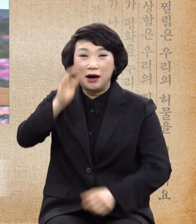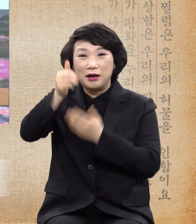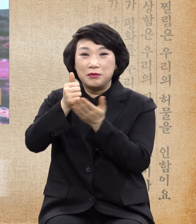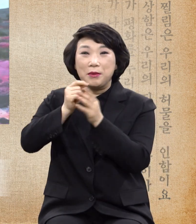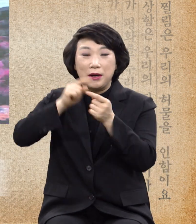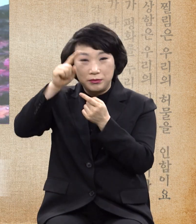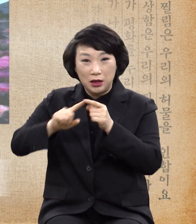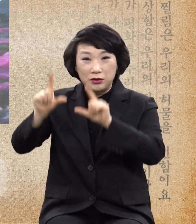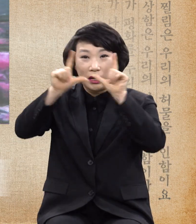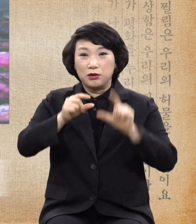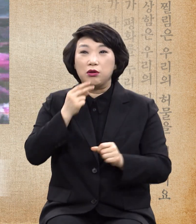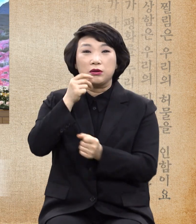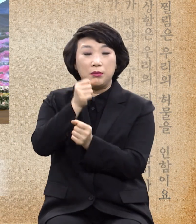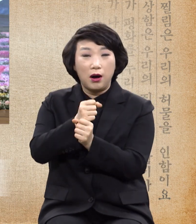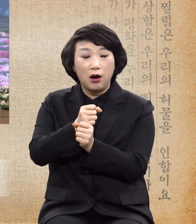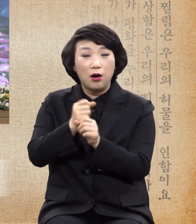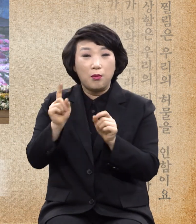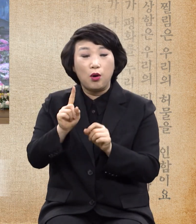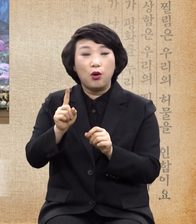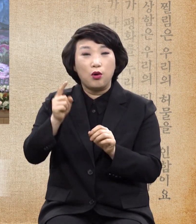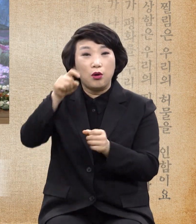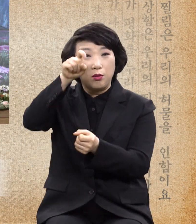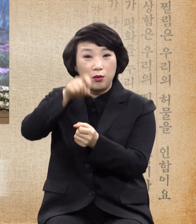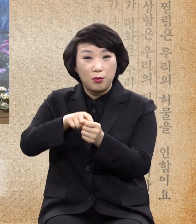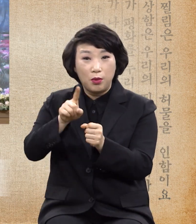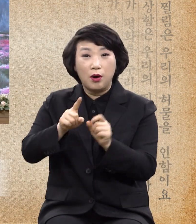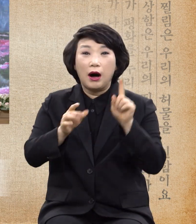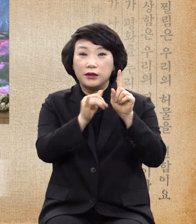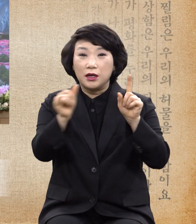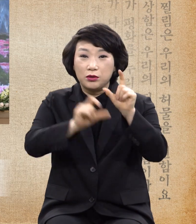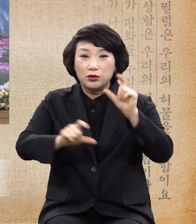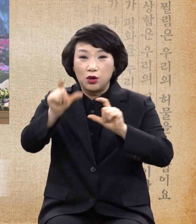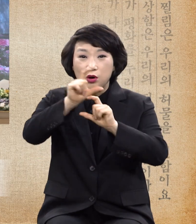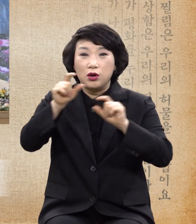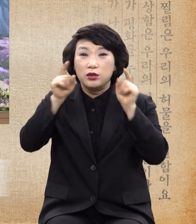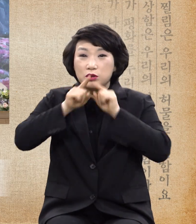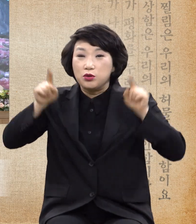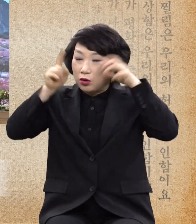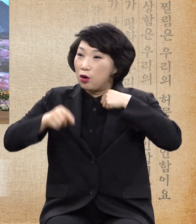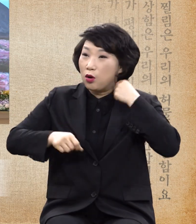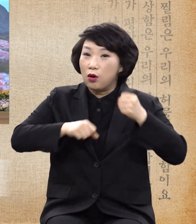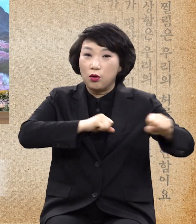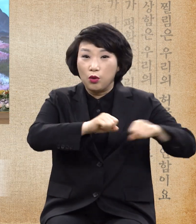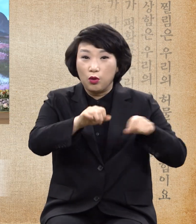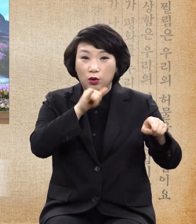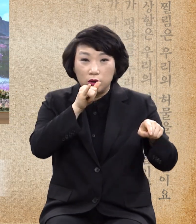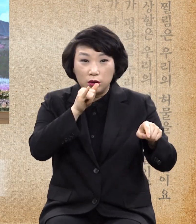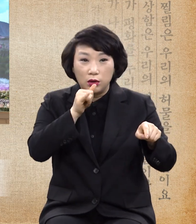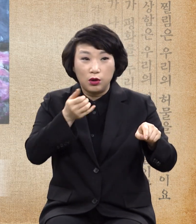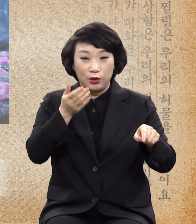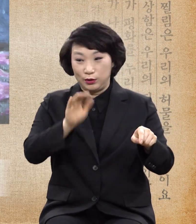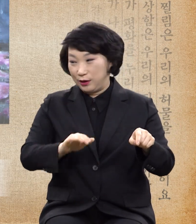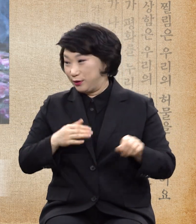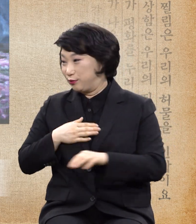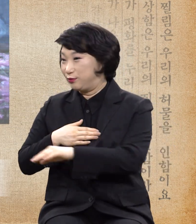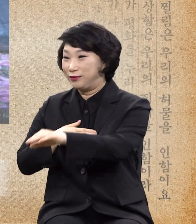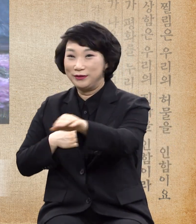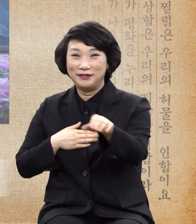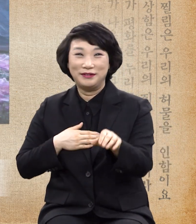만들어서 하나라도 더 지옥 보내려고 몸부림을 치고 역사하는데 아니 아니